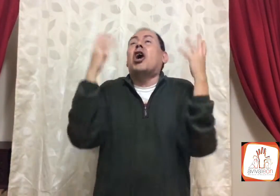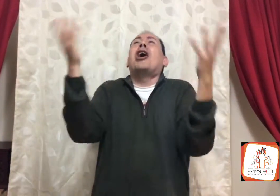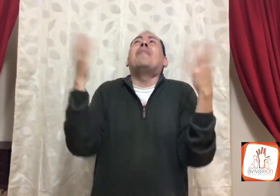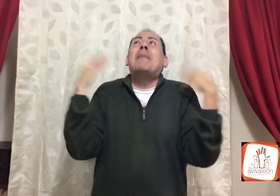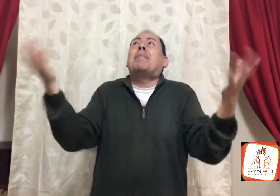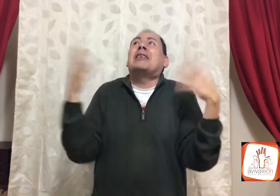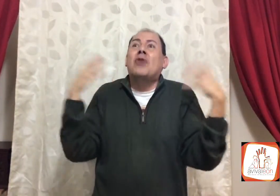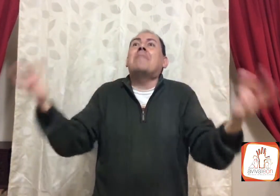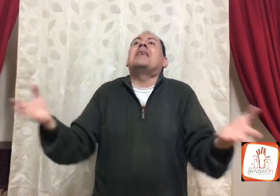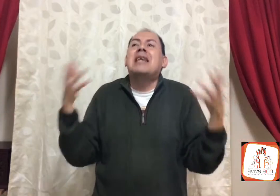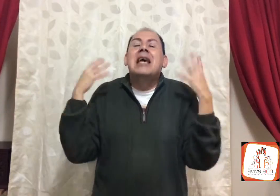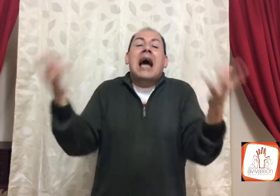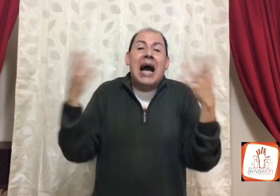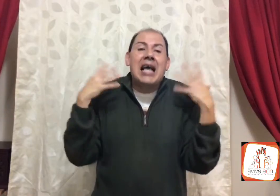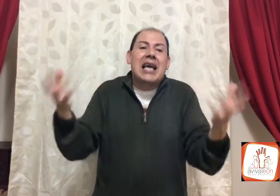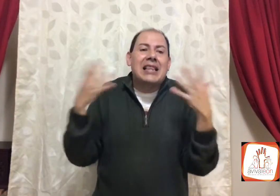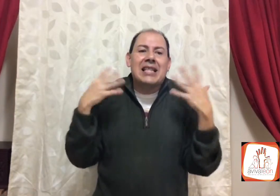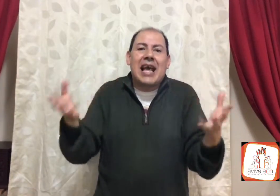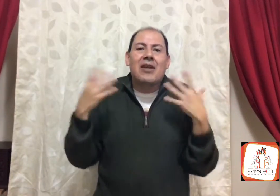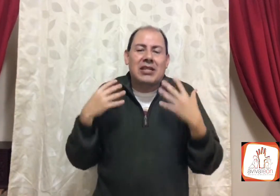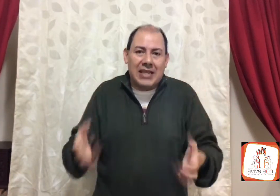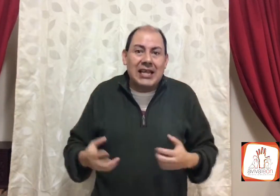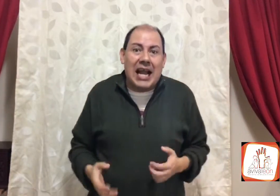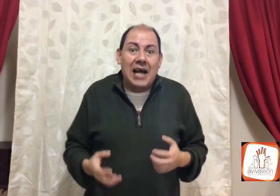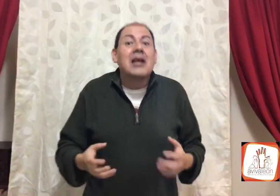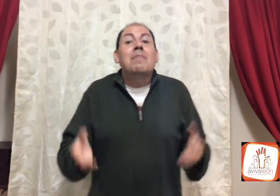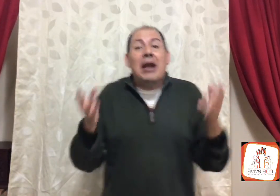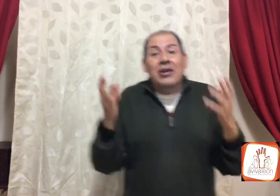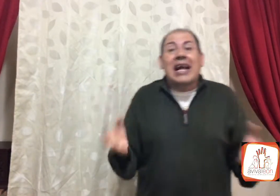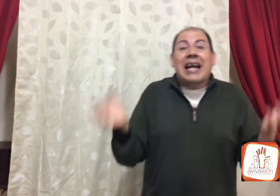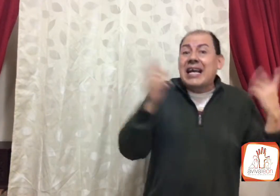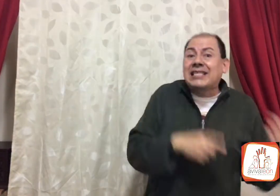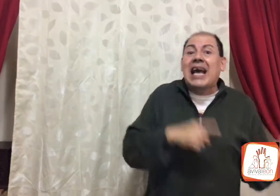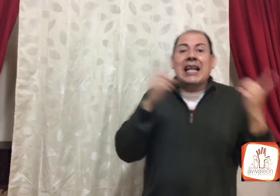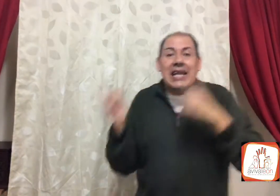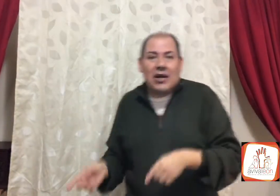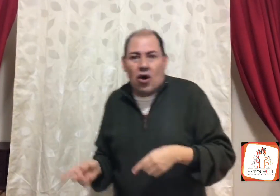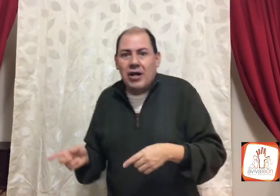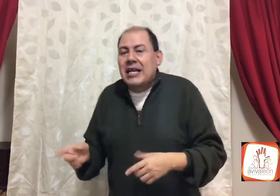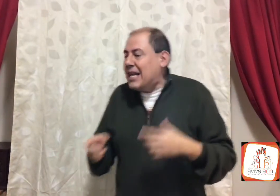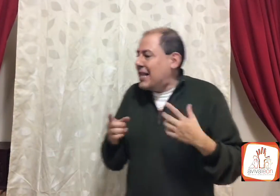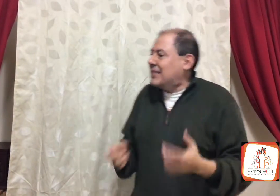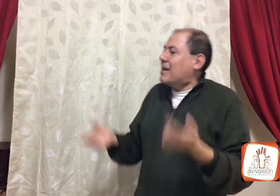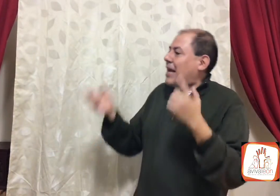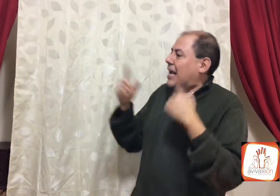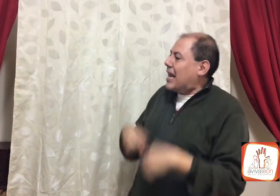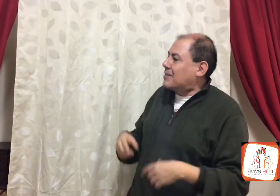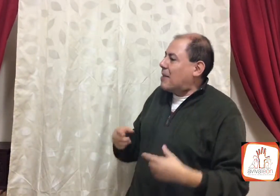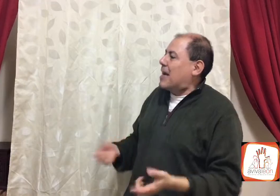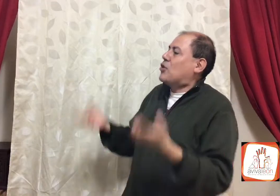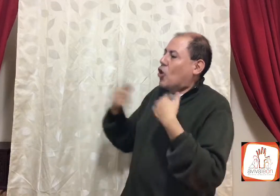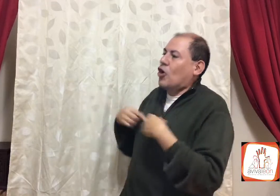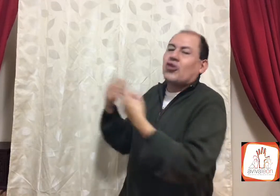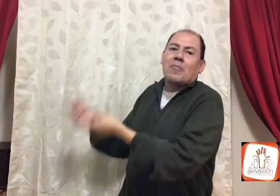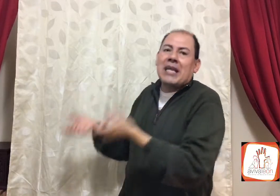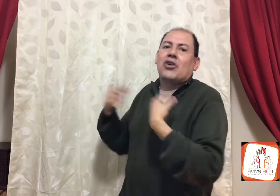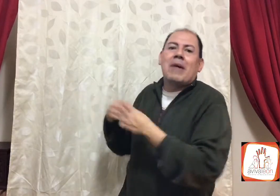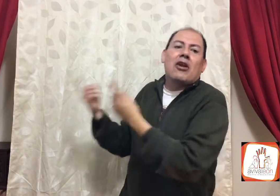¿cómo me pasó a mí? ¡Ay, el dinero! Etcétera. Pero regresa el hijo, y le dice, ¿qué crees mamá? Yo lo tomé, yo me lo